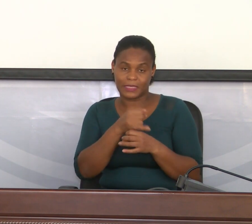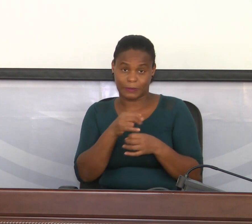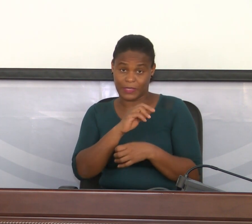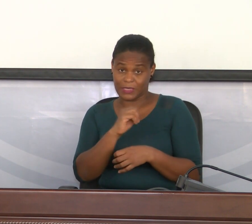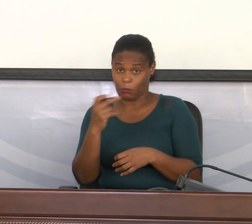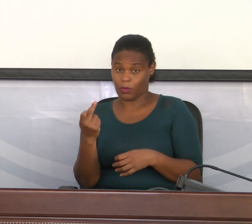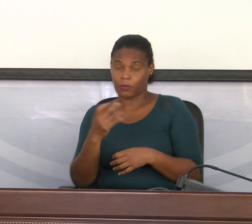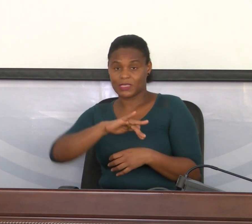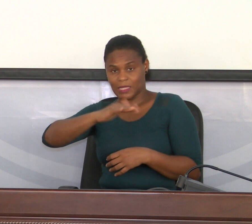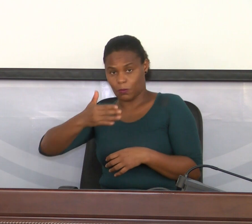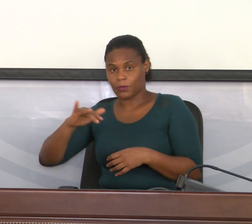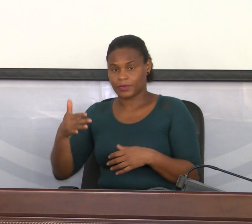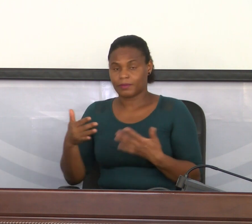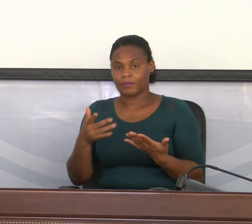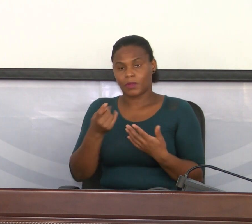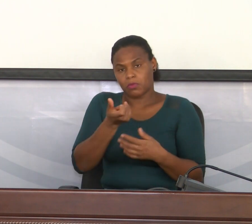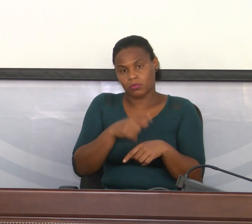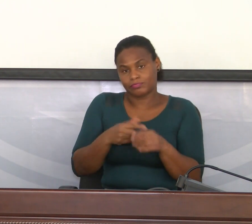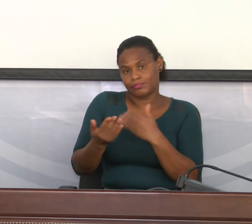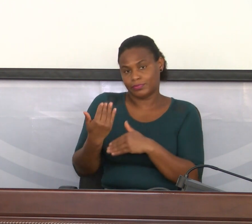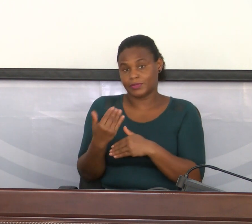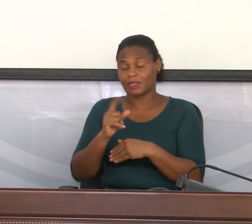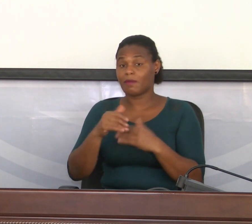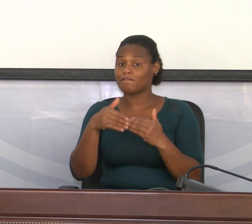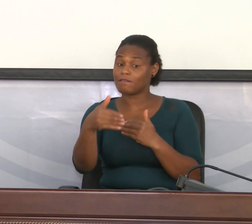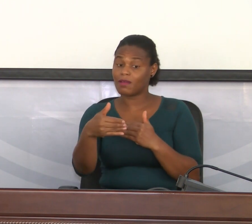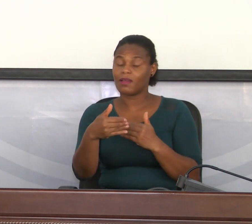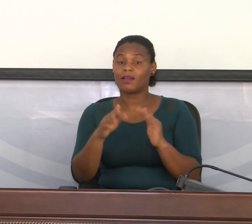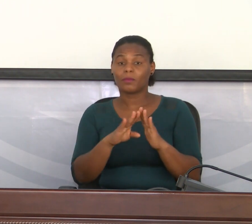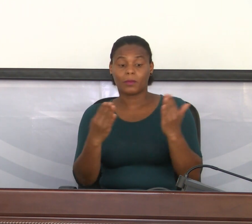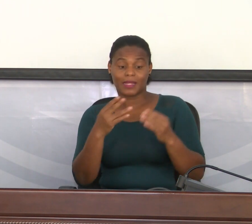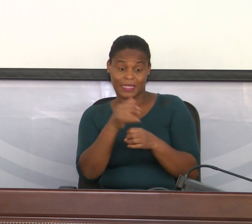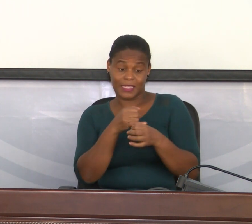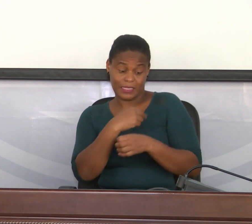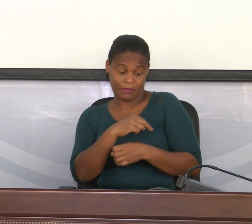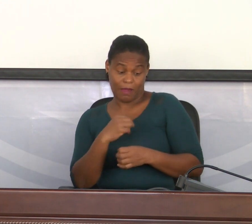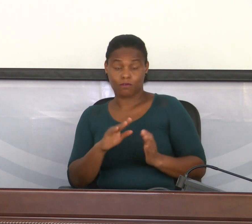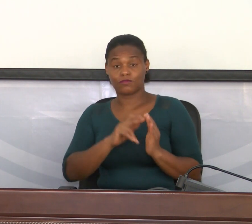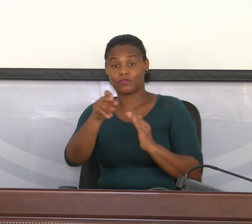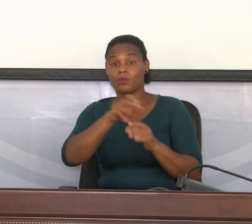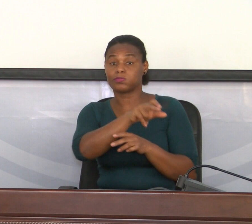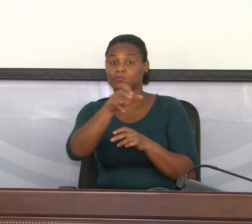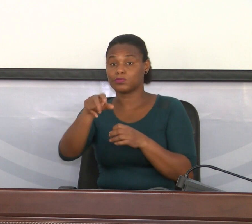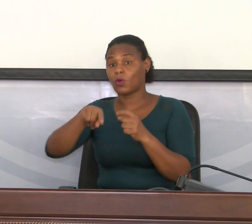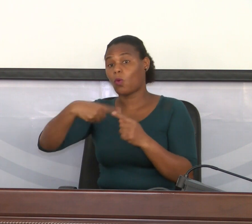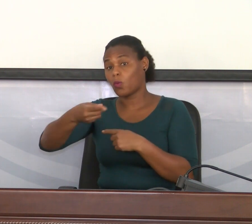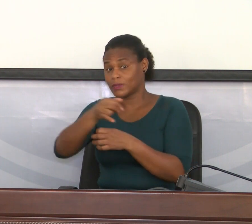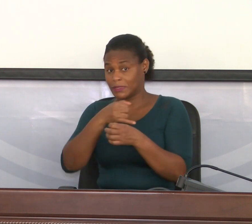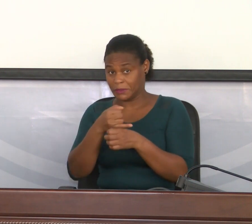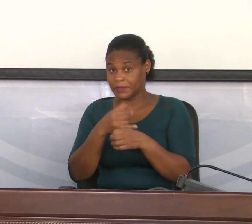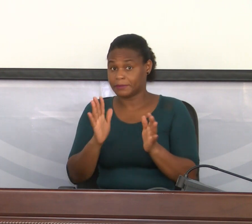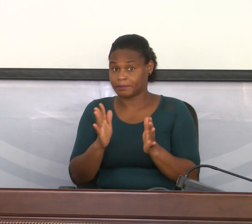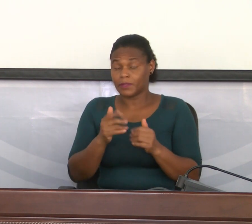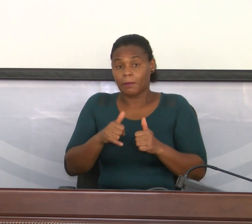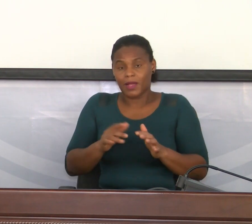Antão e brevemente, portanto, vai também se abrir Santiago às outras ilhas. Mas nós